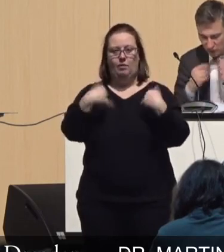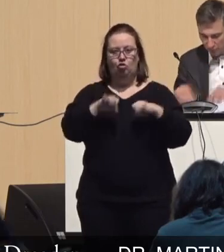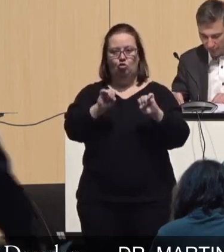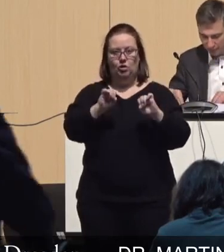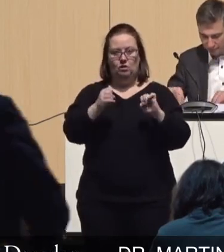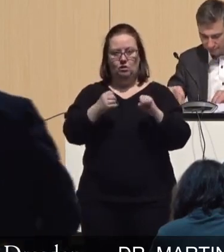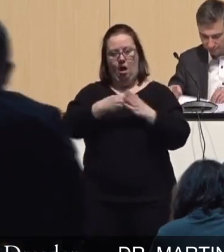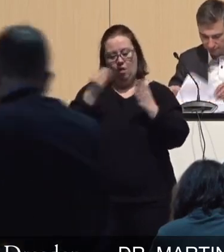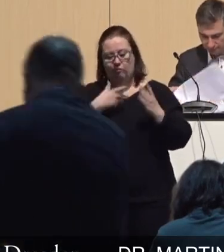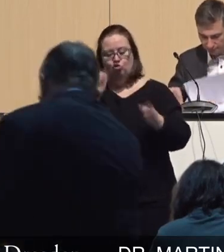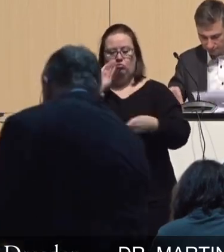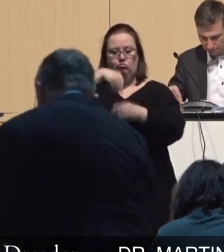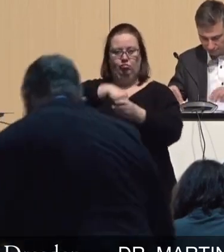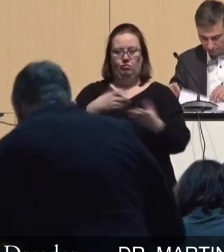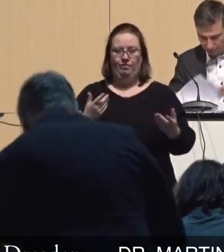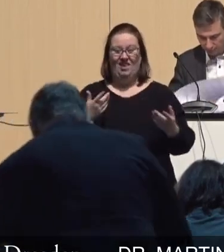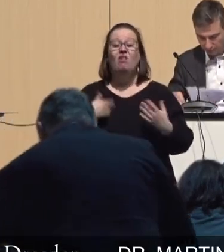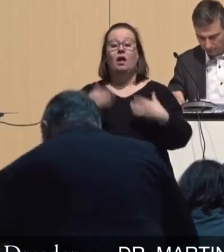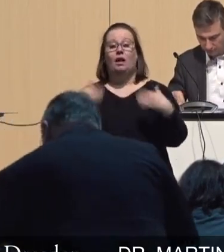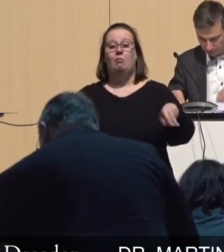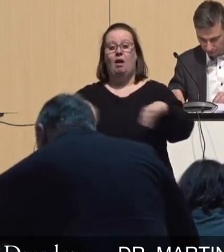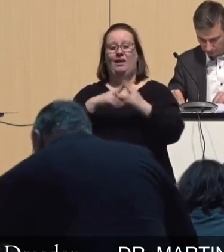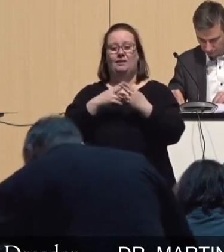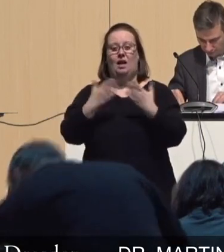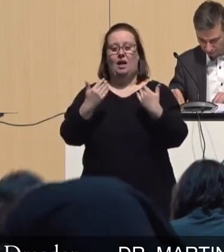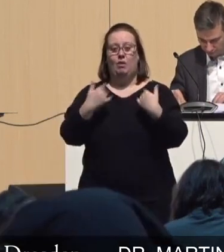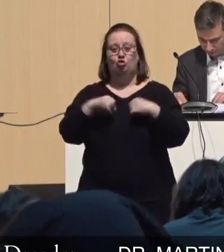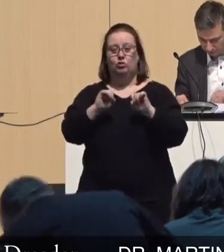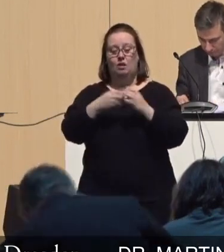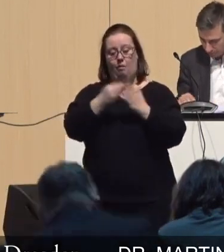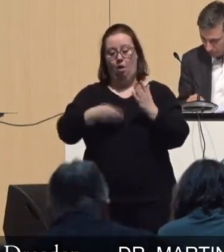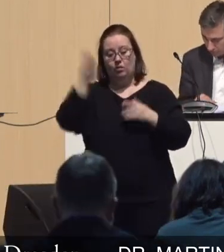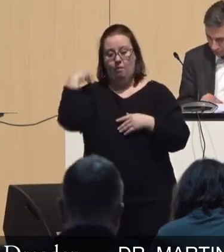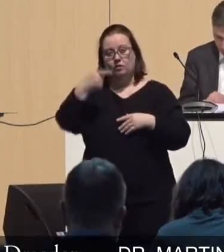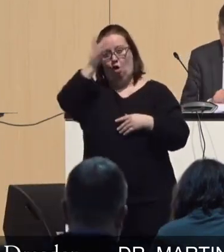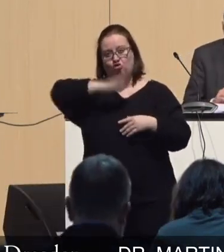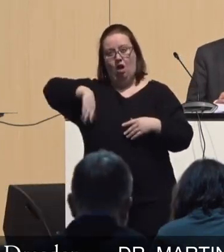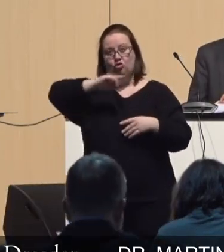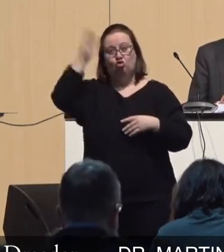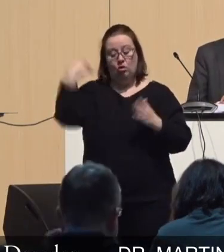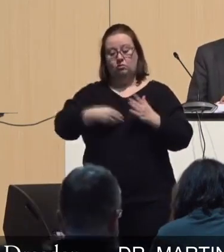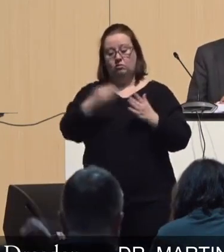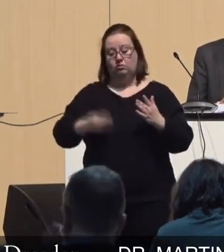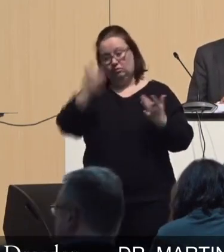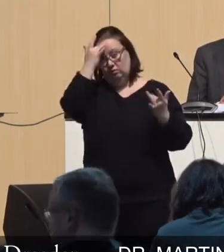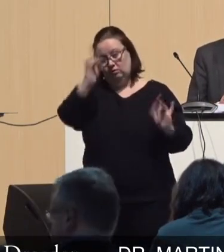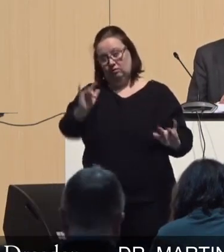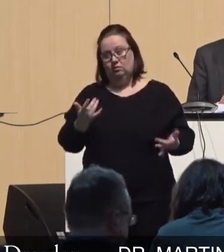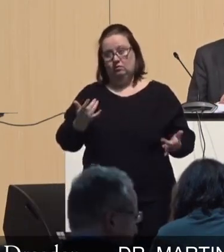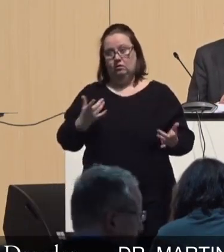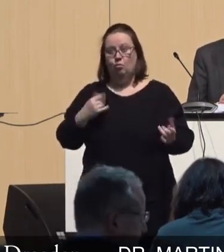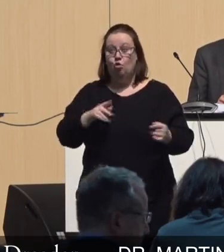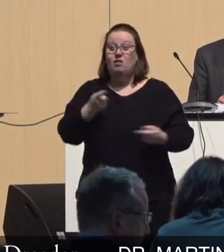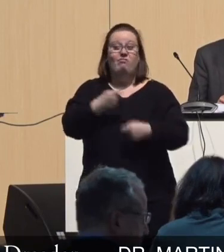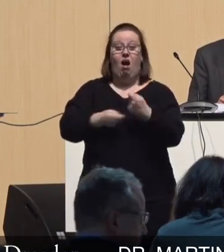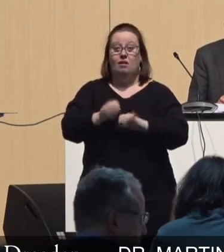will er wieder beitreten. Denn das Pariser Klimaschutzabkommen hat Deutschland bereits ratifiziert. Es ist hier nicht mehr